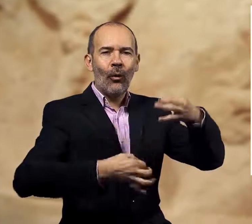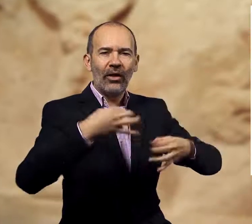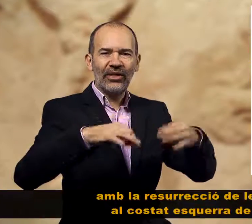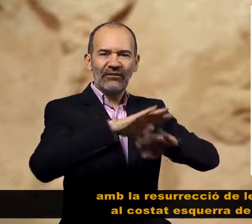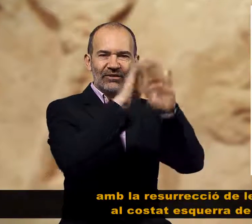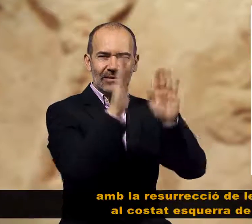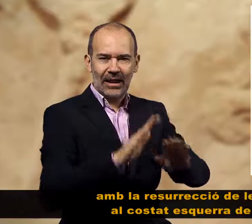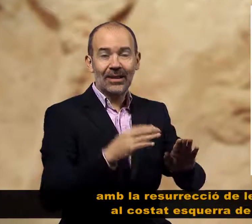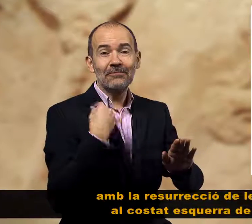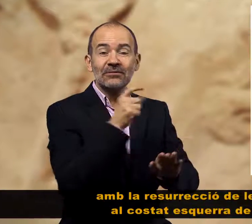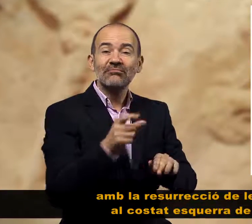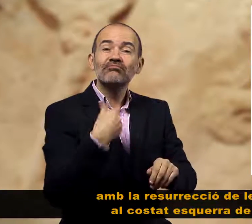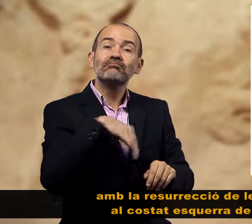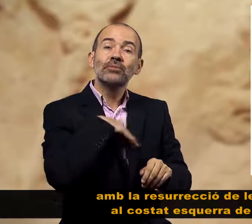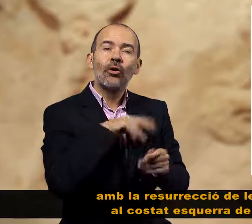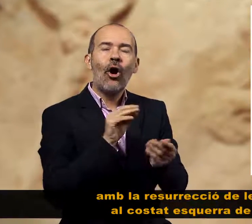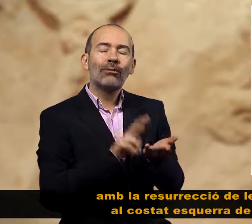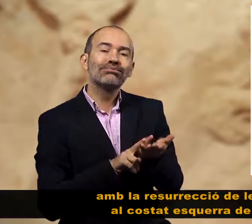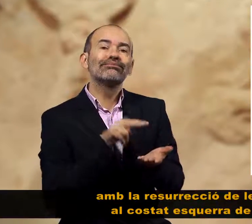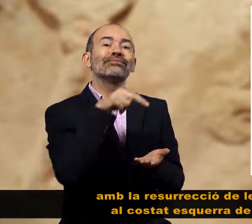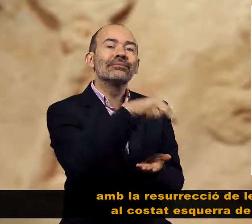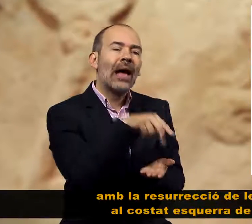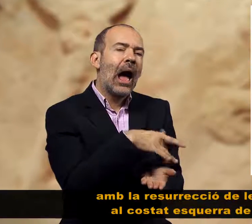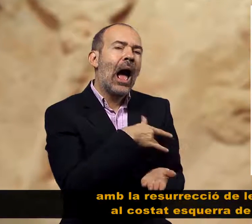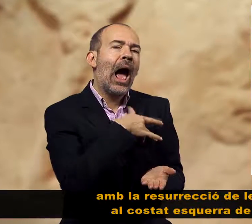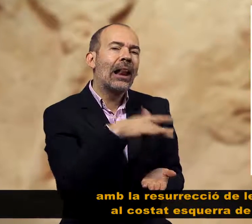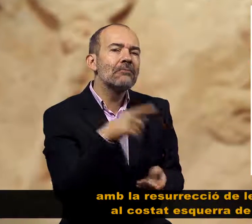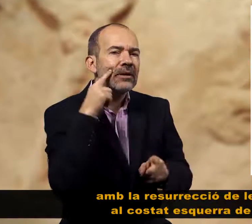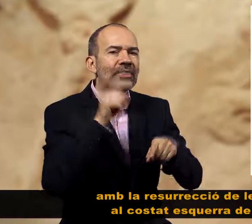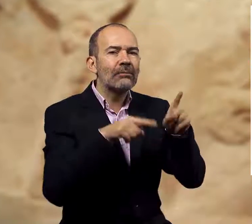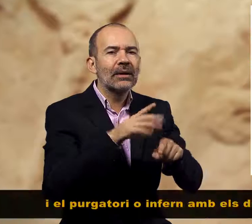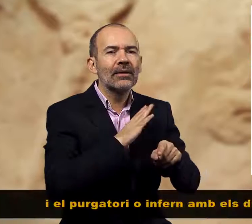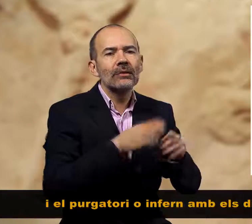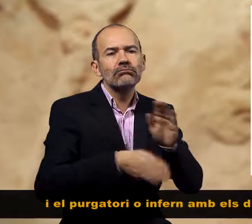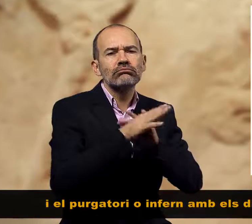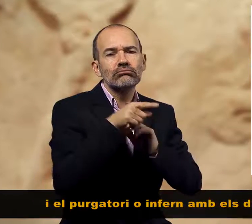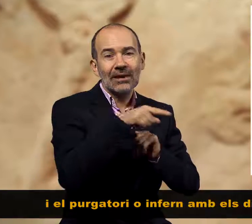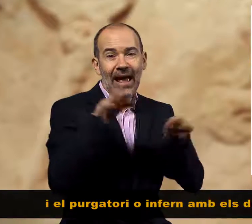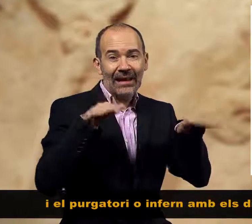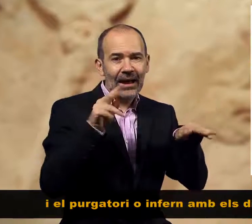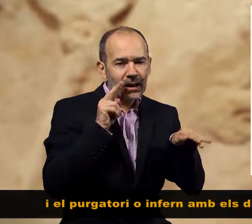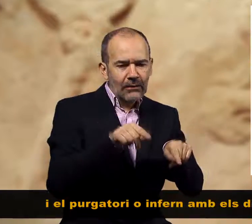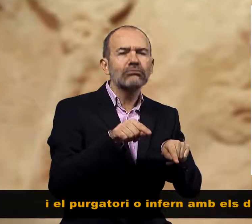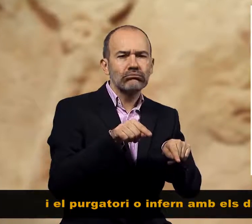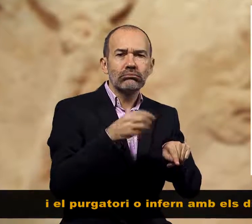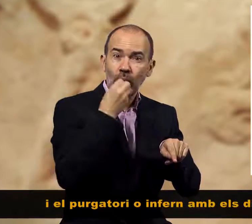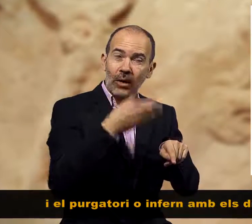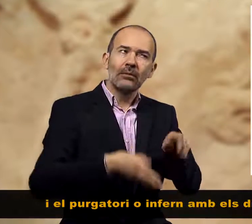amb la ressurrecció de les ànimes al costat esquerre de l'àngel i el purgatori o infern amb els